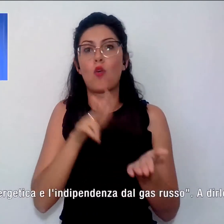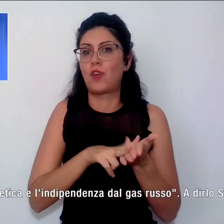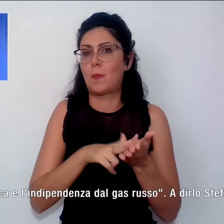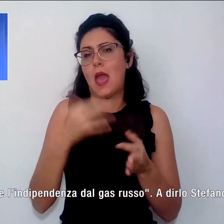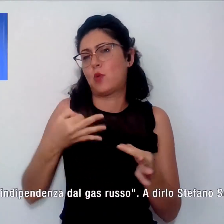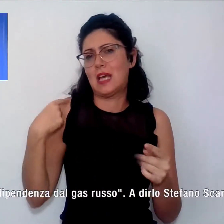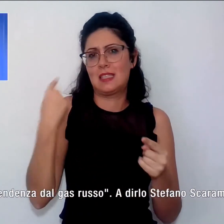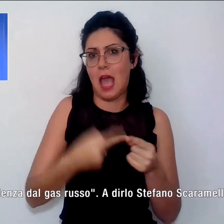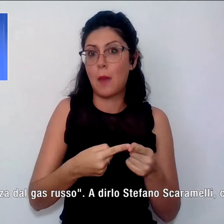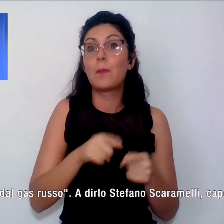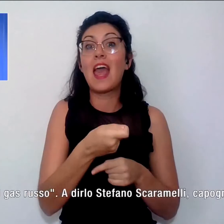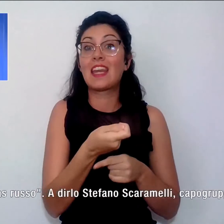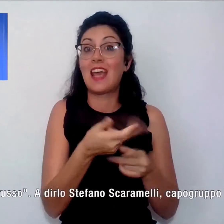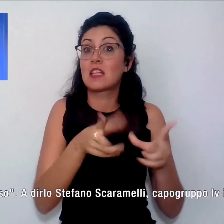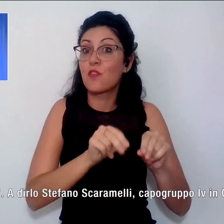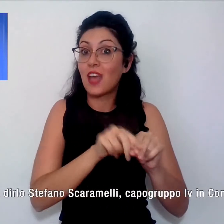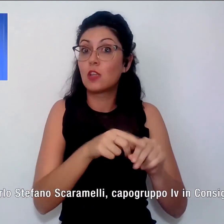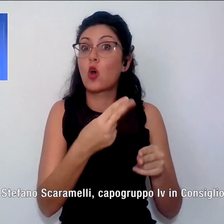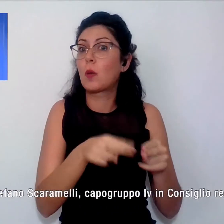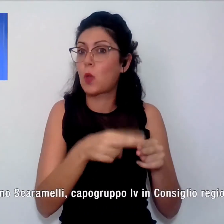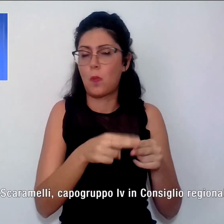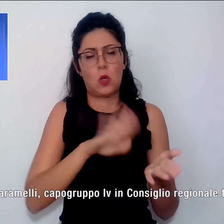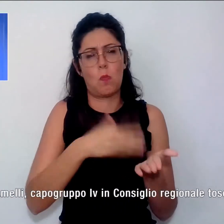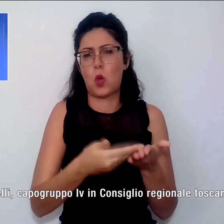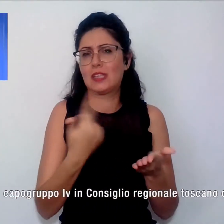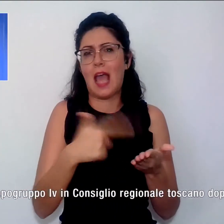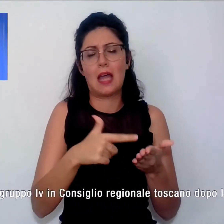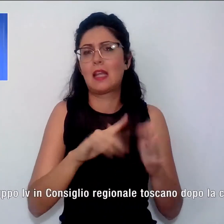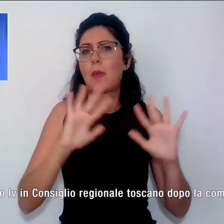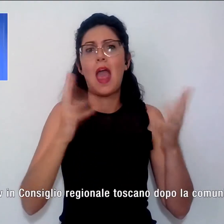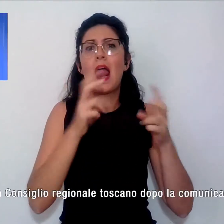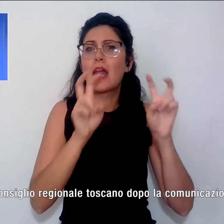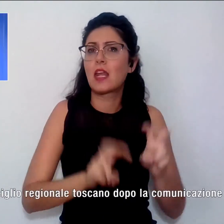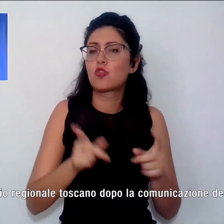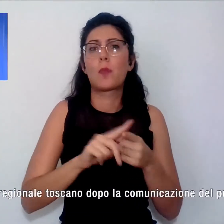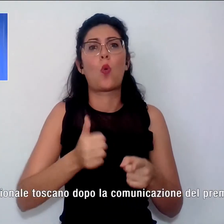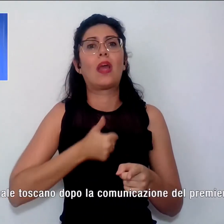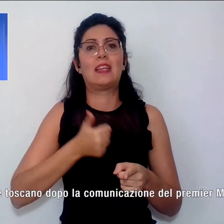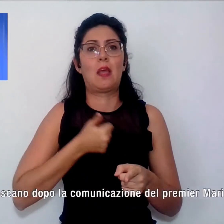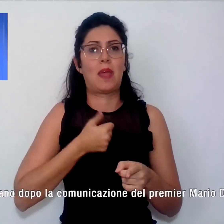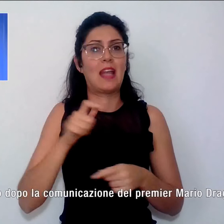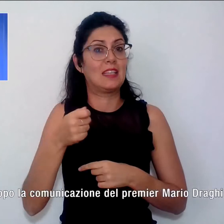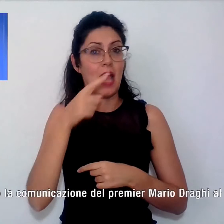fondamentale per la diversificazione energetica e l'indipendenza dal gas russo.